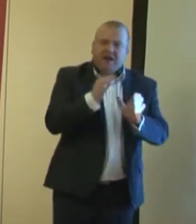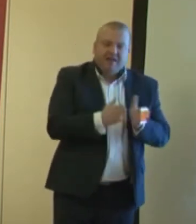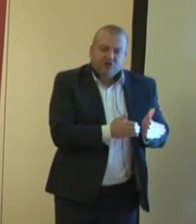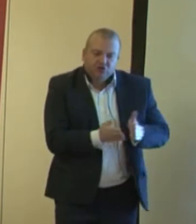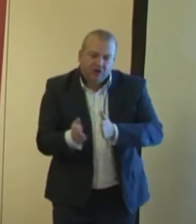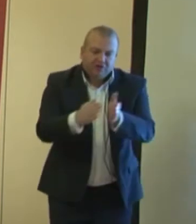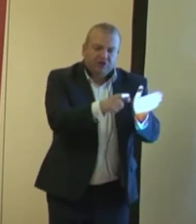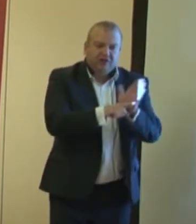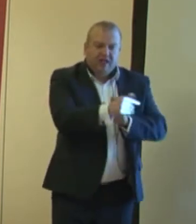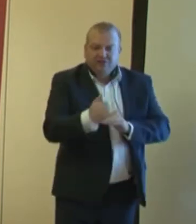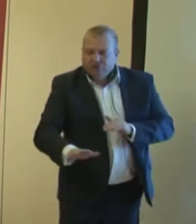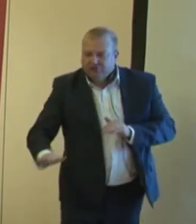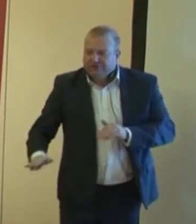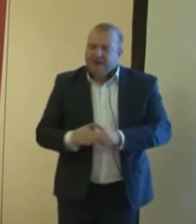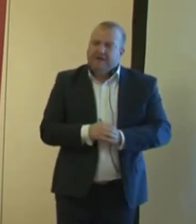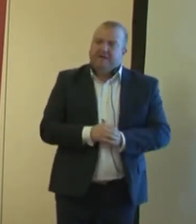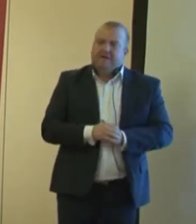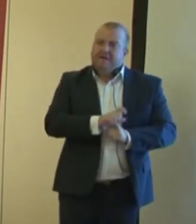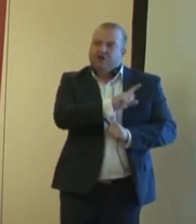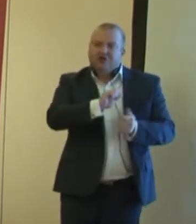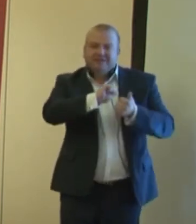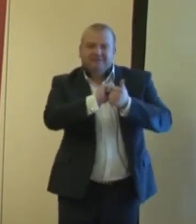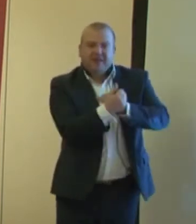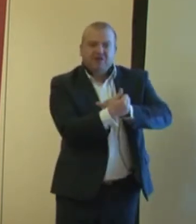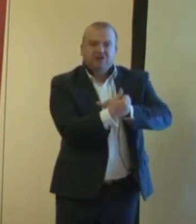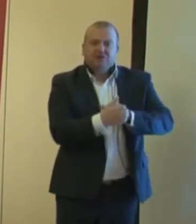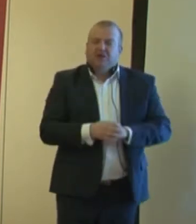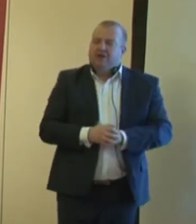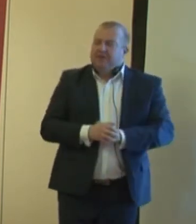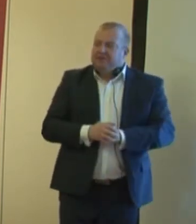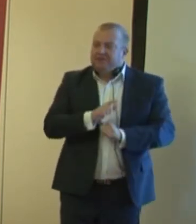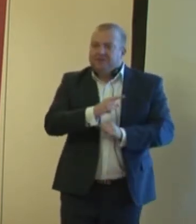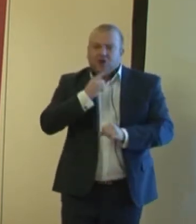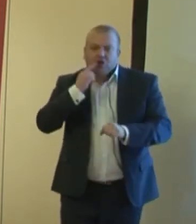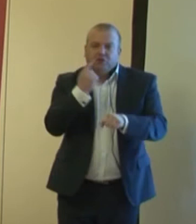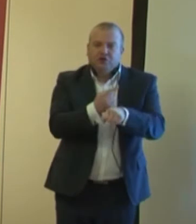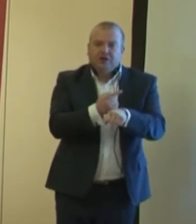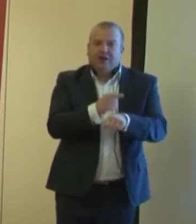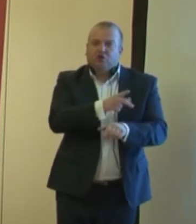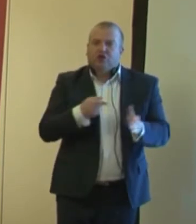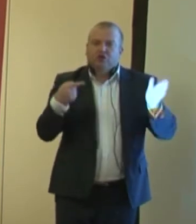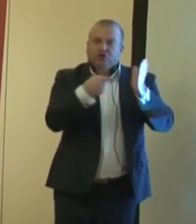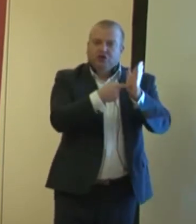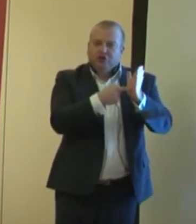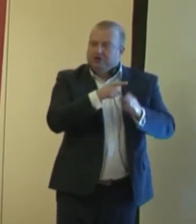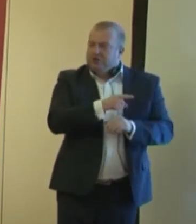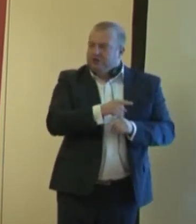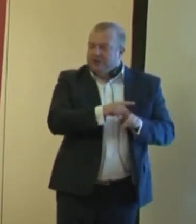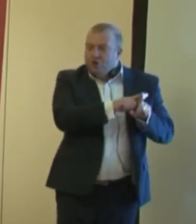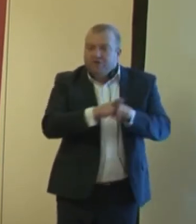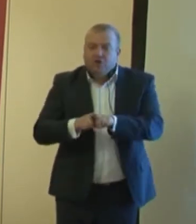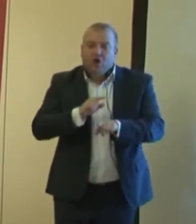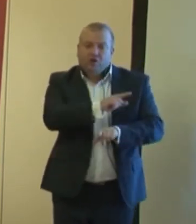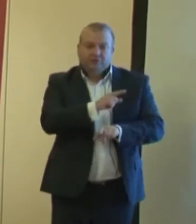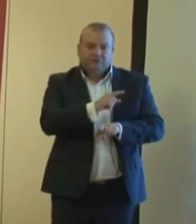dla dziecka, że zmieniliśmy rozporządzenie, które dotyczy zarówno poradni